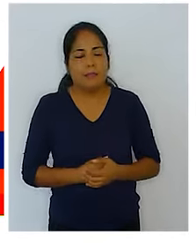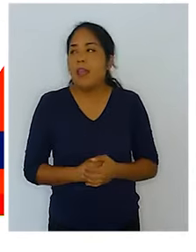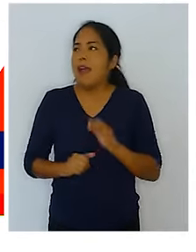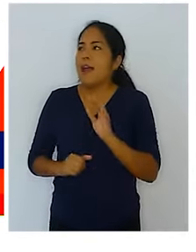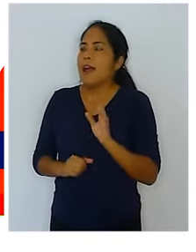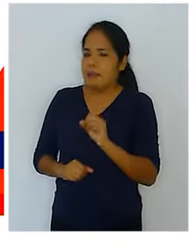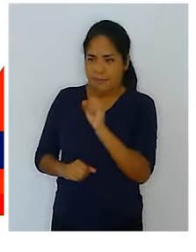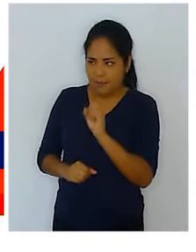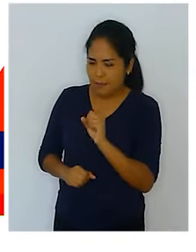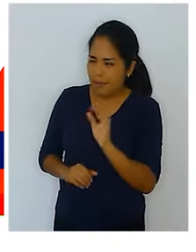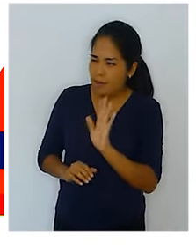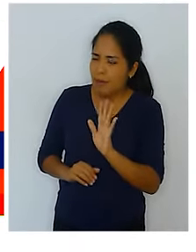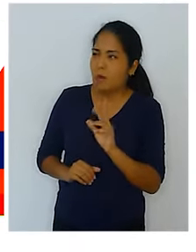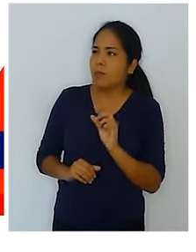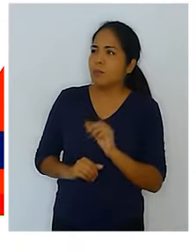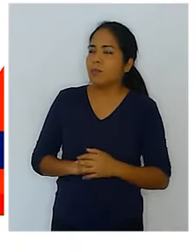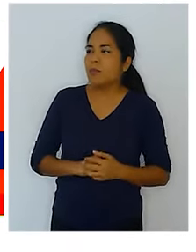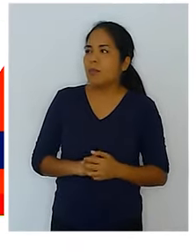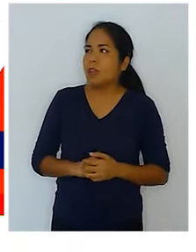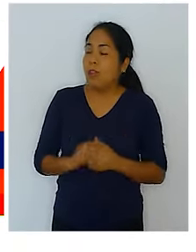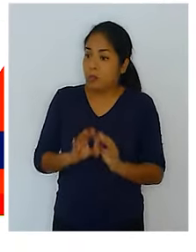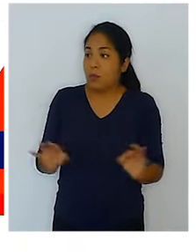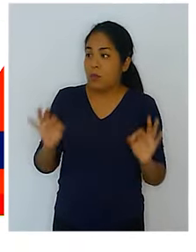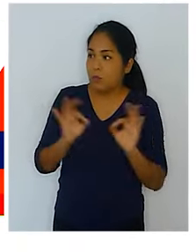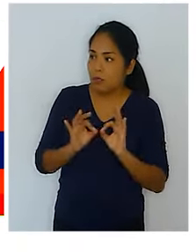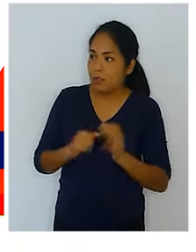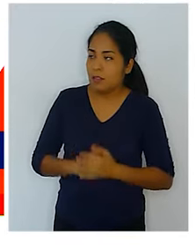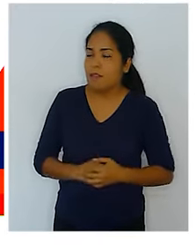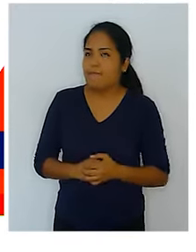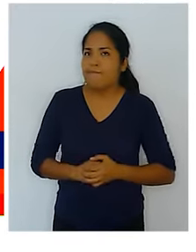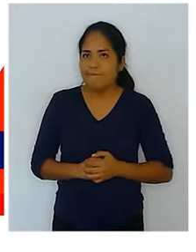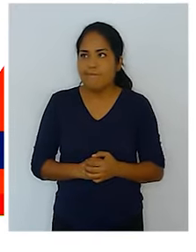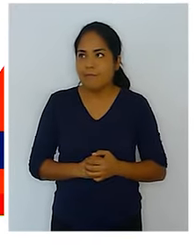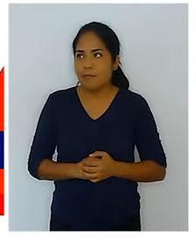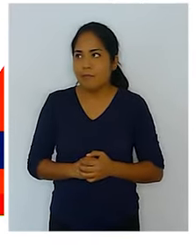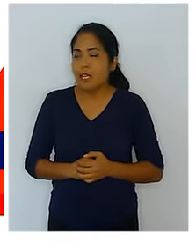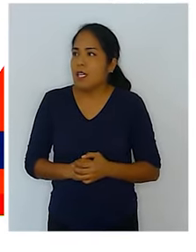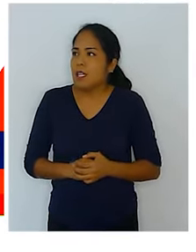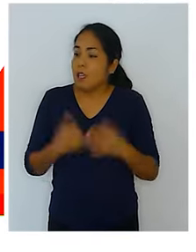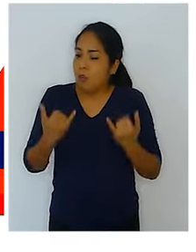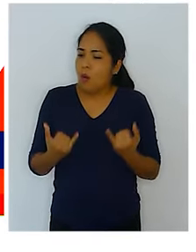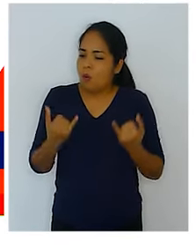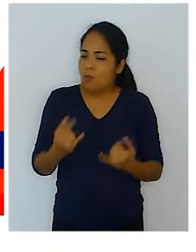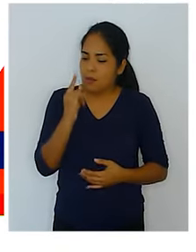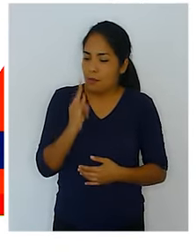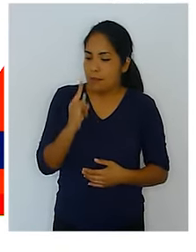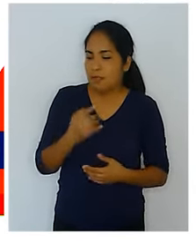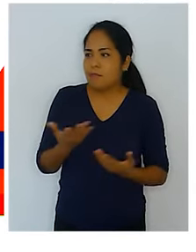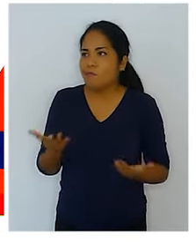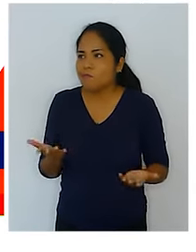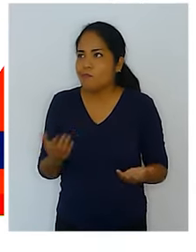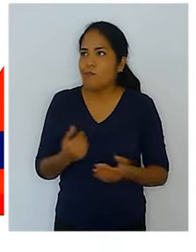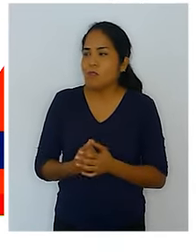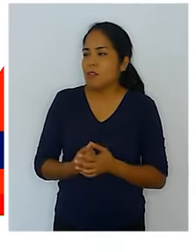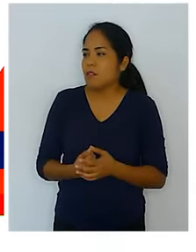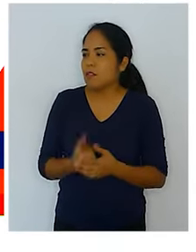Ahora, hay algo, antes de procedir con esto, hay algo importante que ha develado también esta emergencia, el